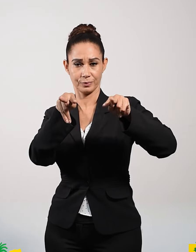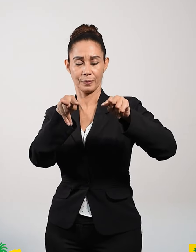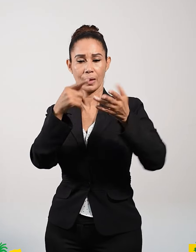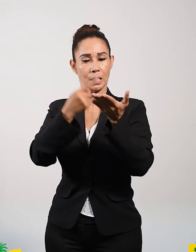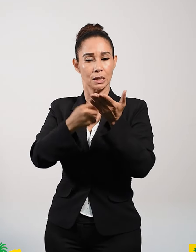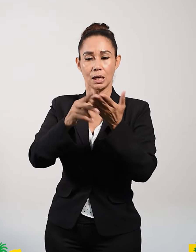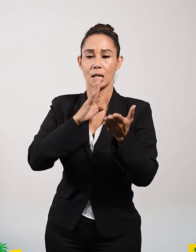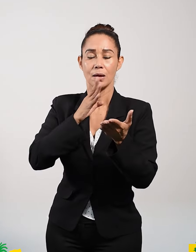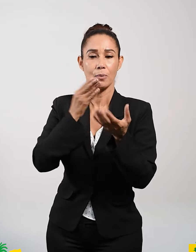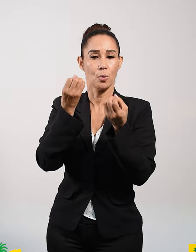mucho rato en parábolas.